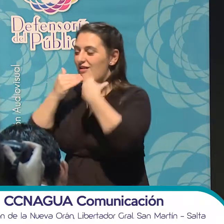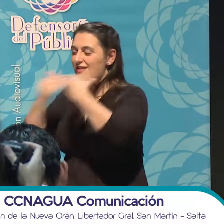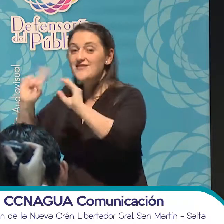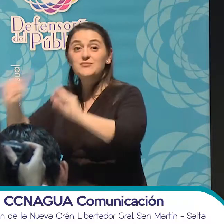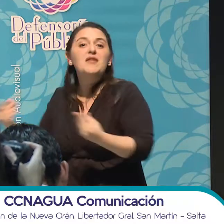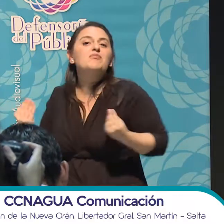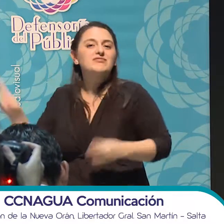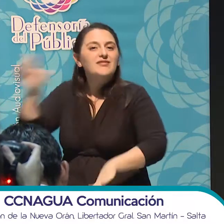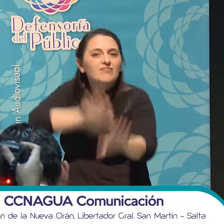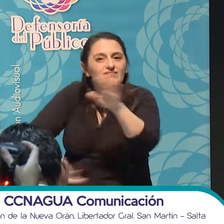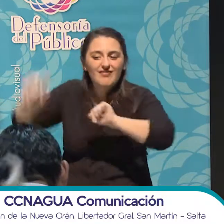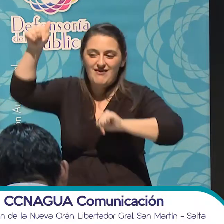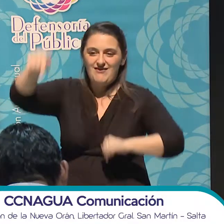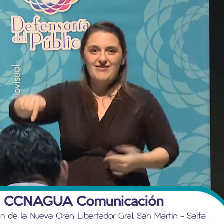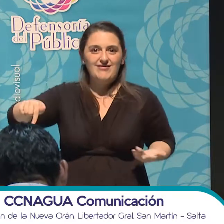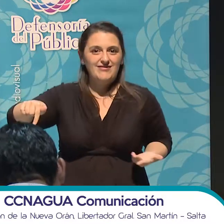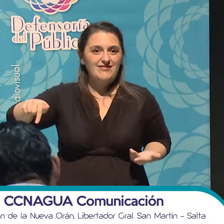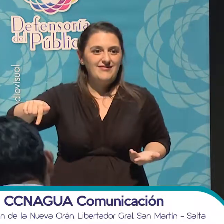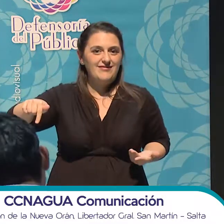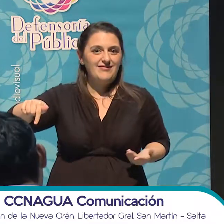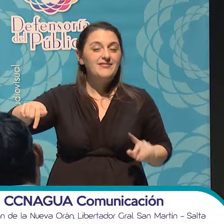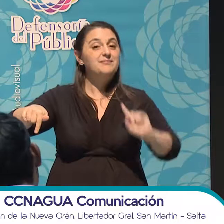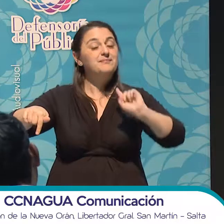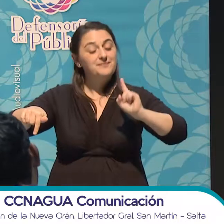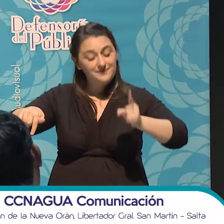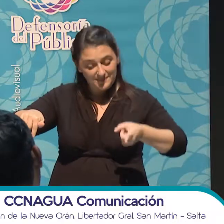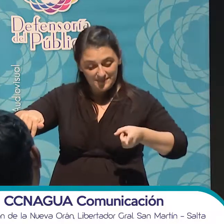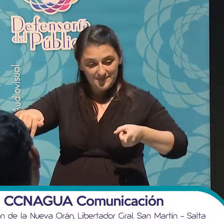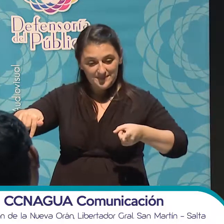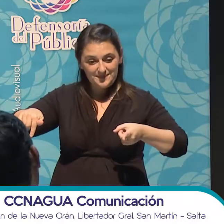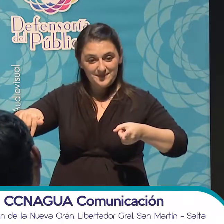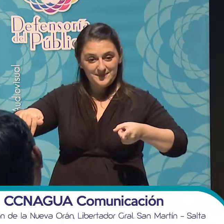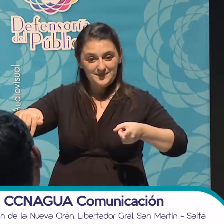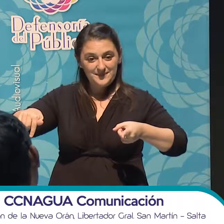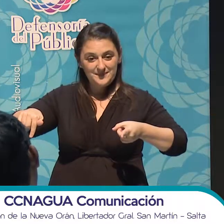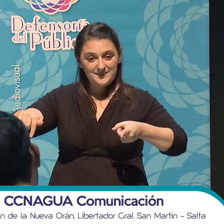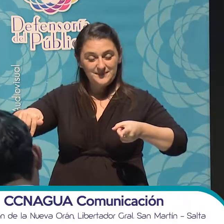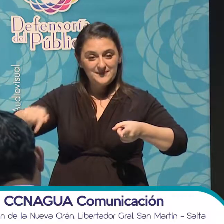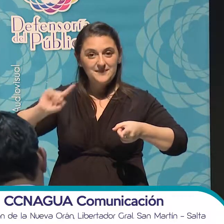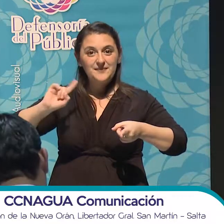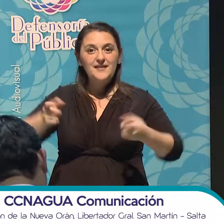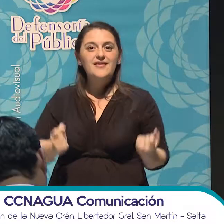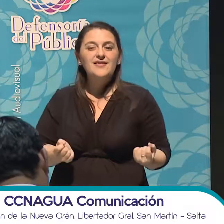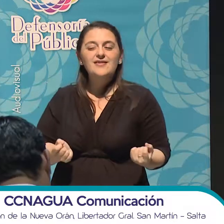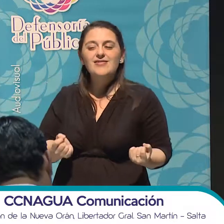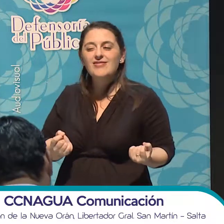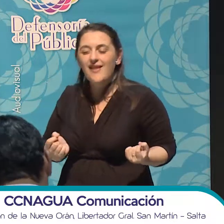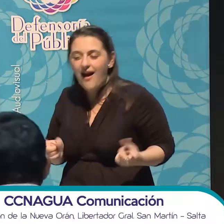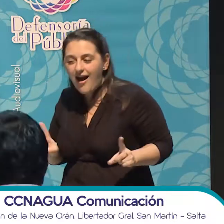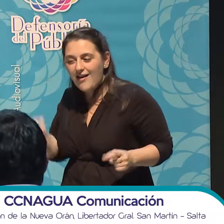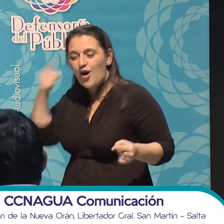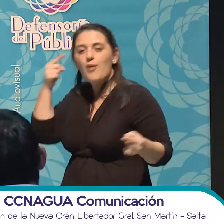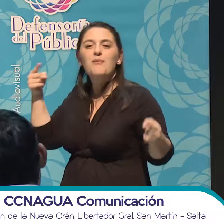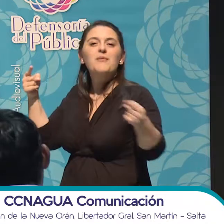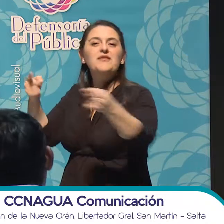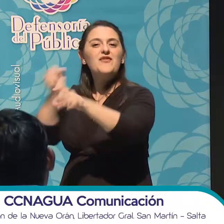esto y también darle mayor desafío, mayor